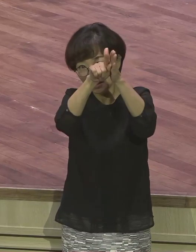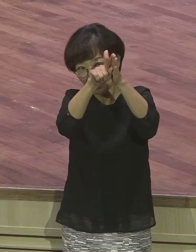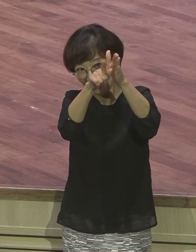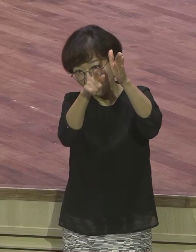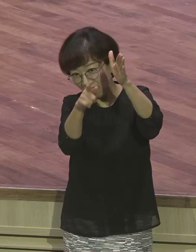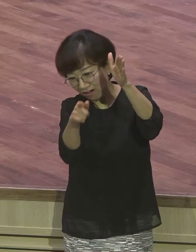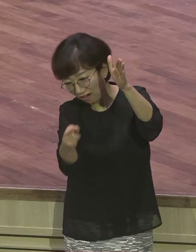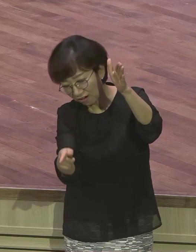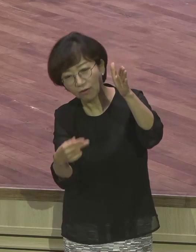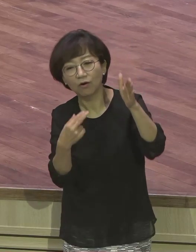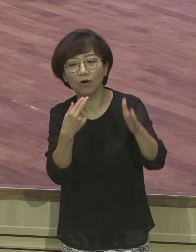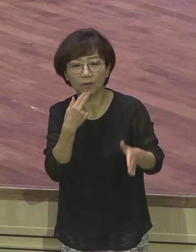특징이에요.